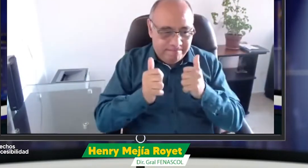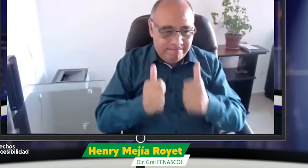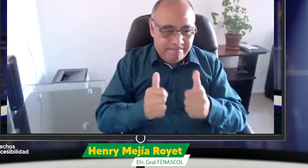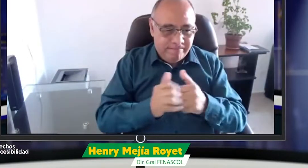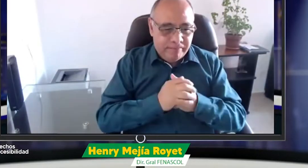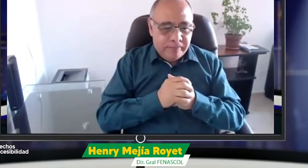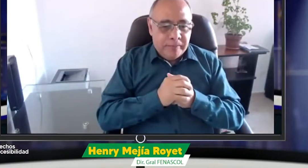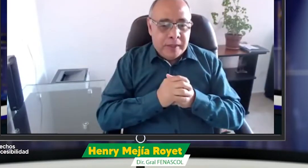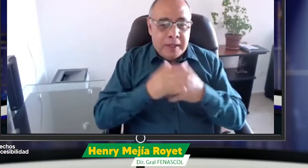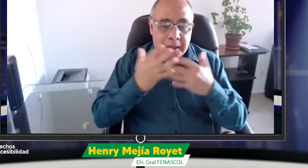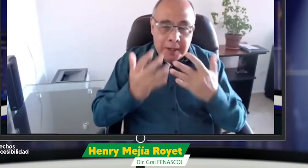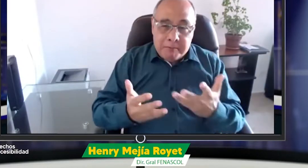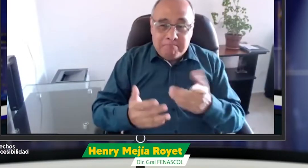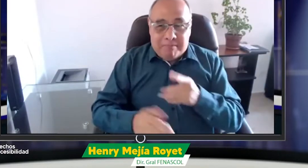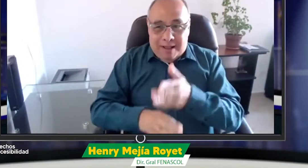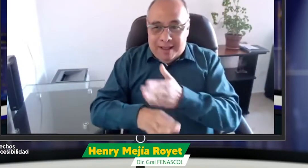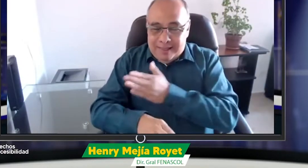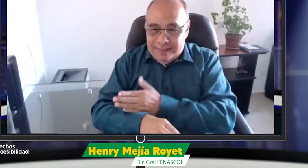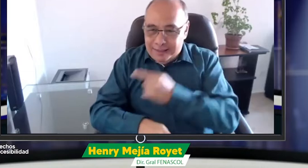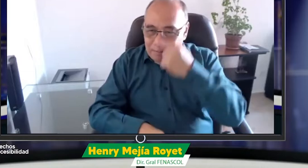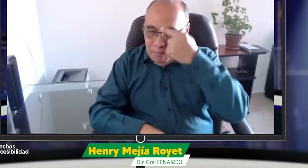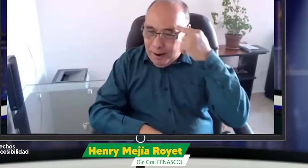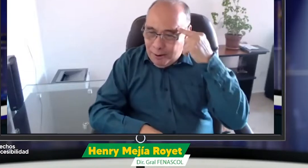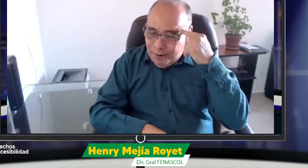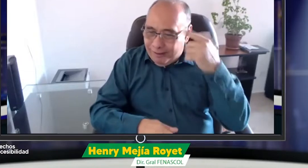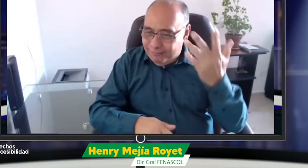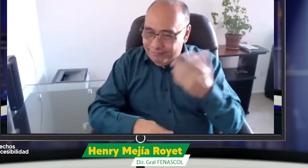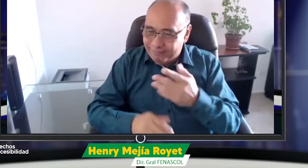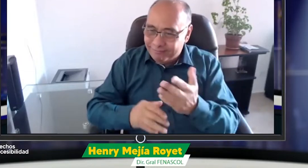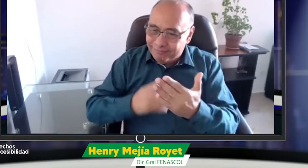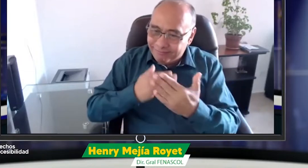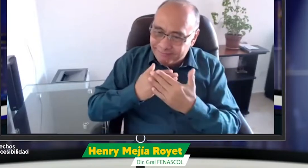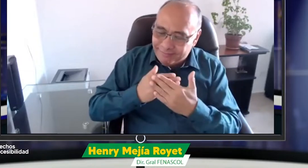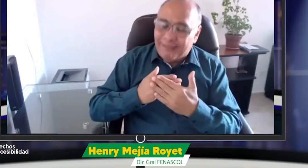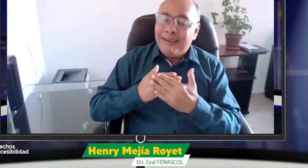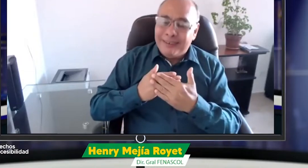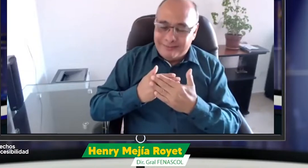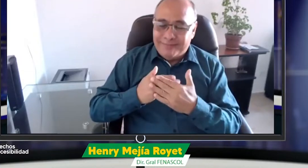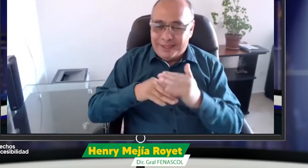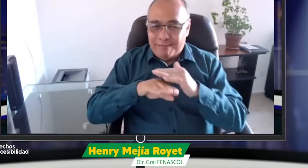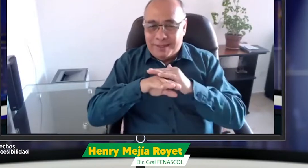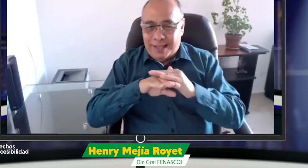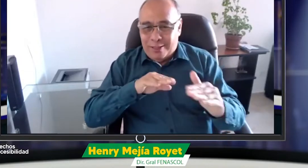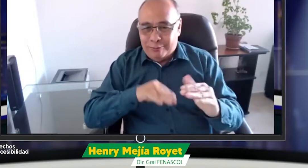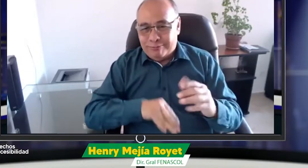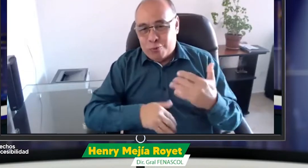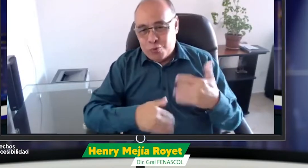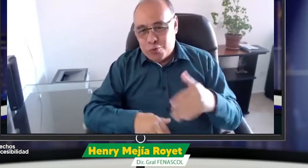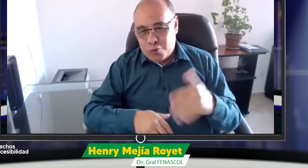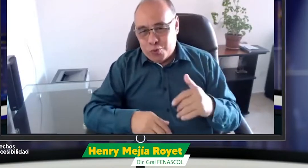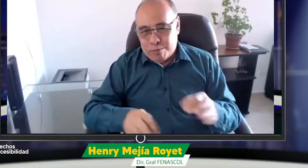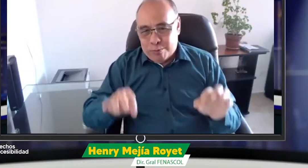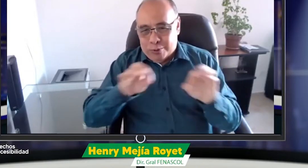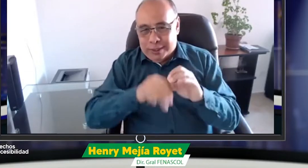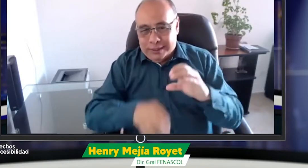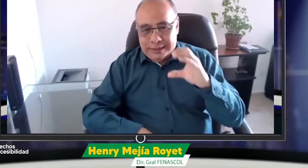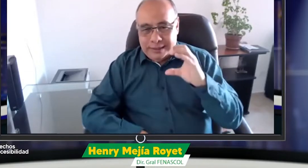transferencia de conocimiento con toda la comunidad sorda. Como muy bien lo comentaba Paula previamente, tenemos